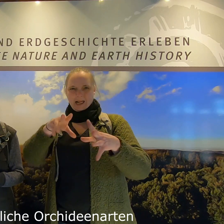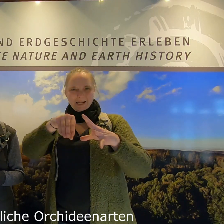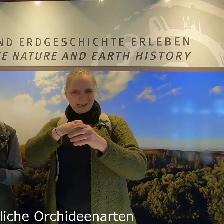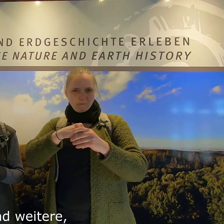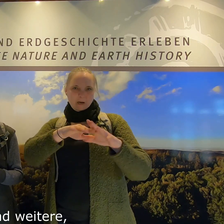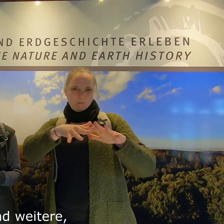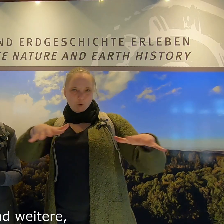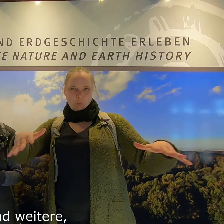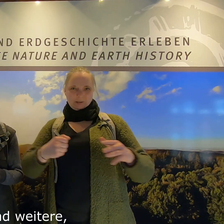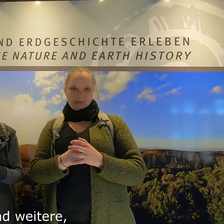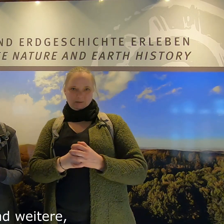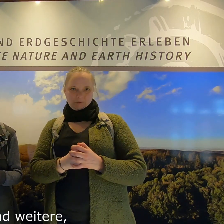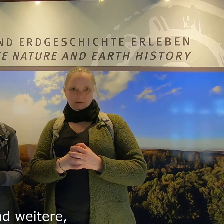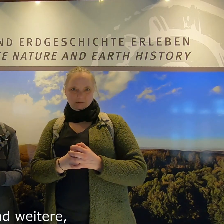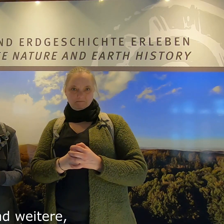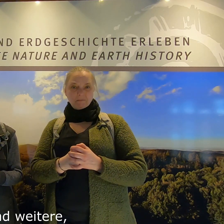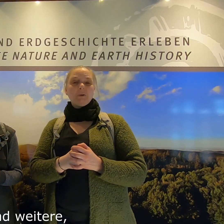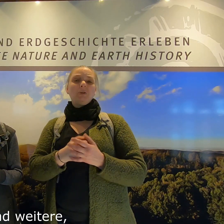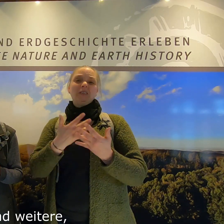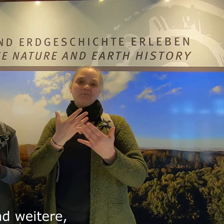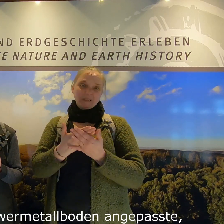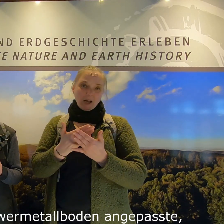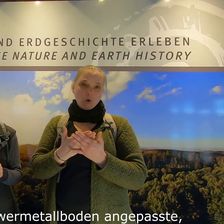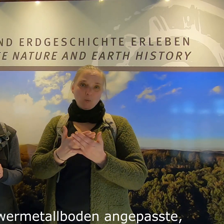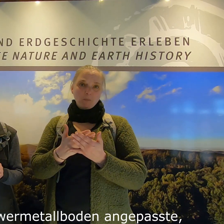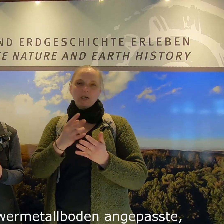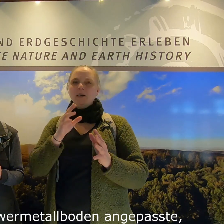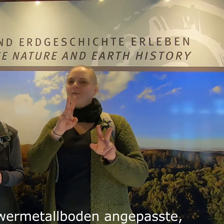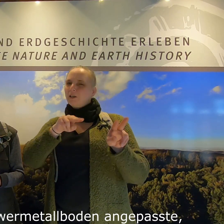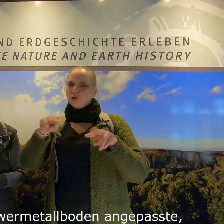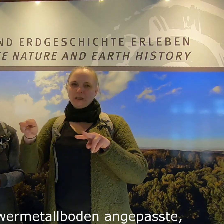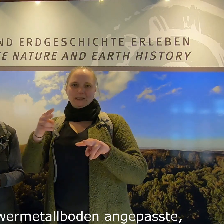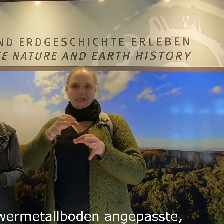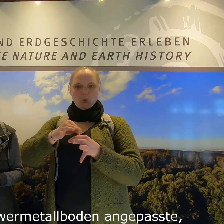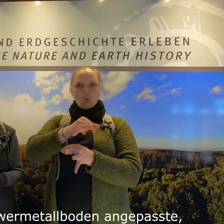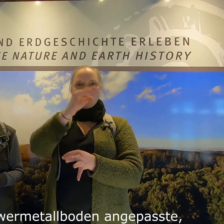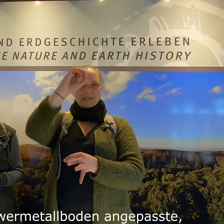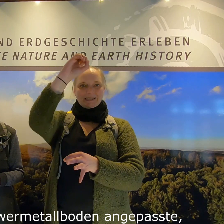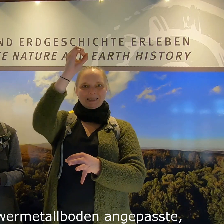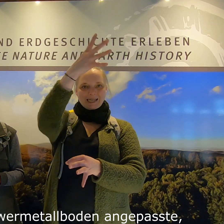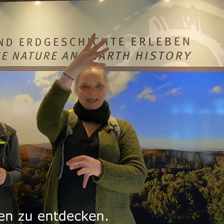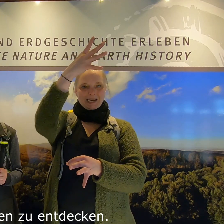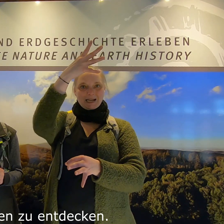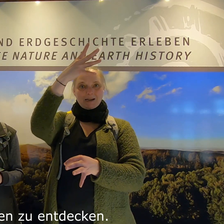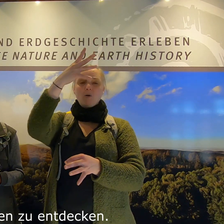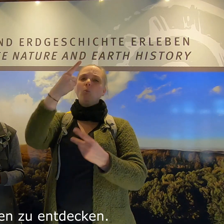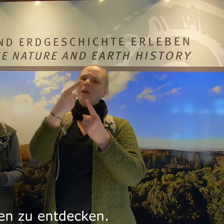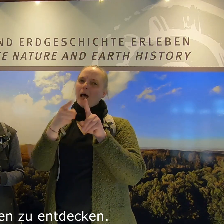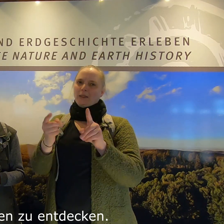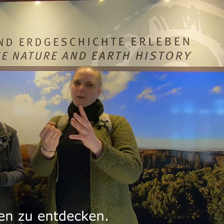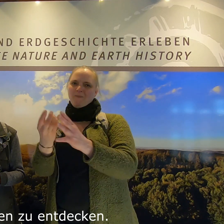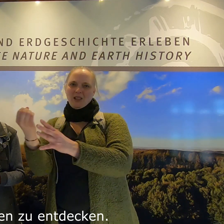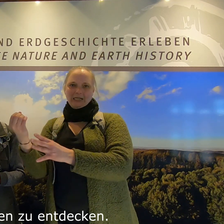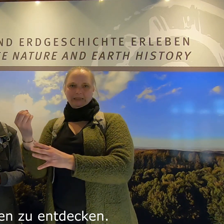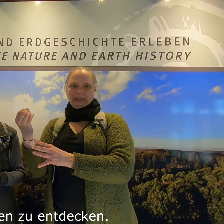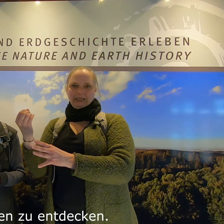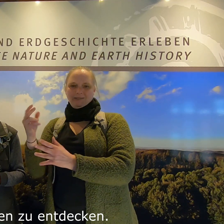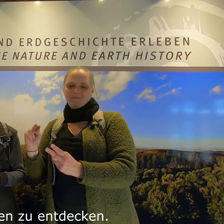und weitere speziell an den Schwermetallboden angepasste Pflanzen zu entdecken.